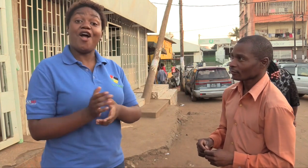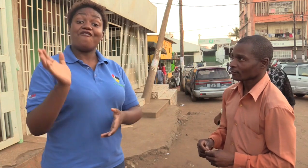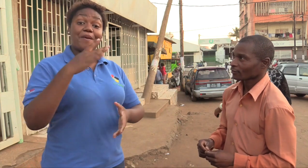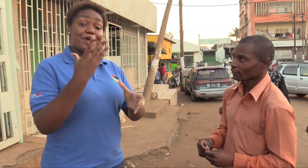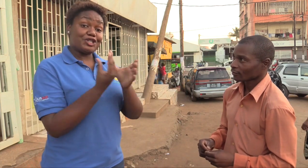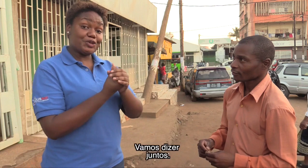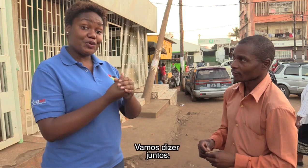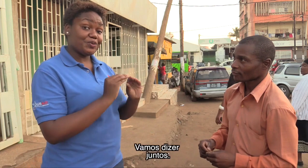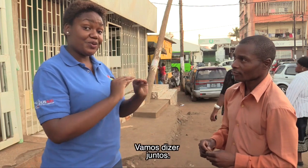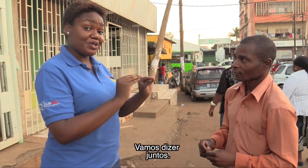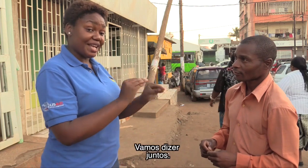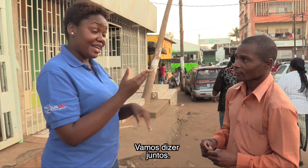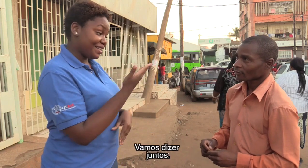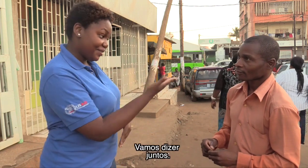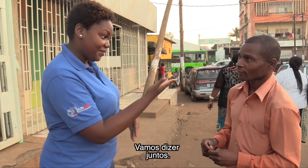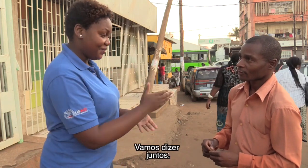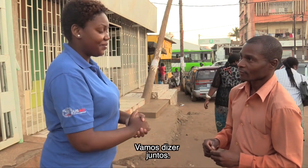vamos dizer juntos